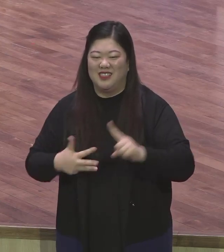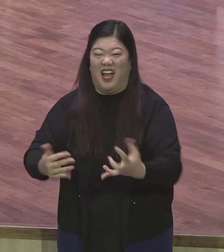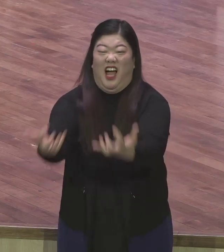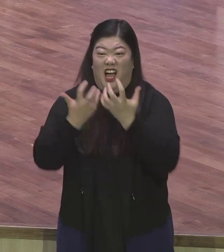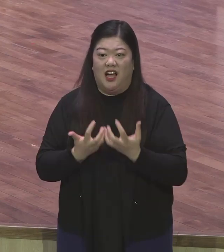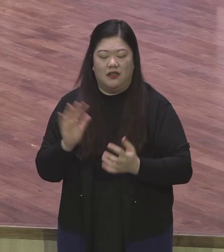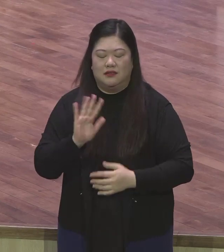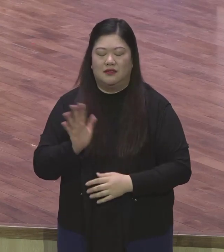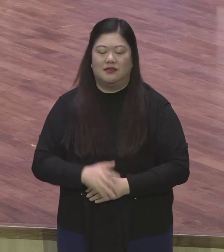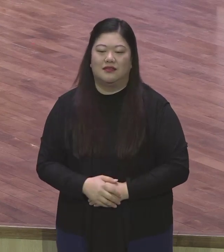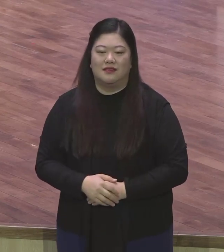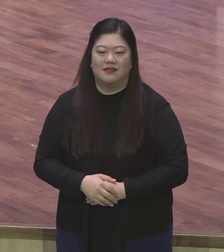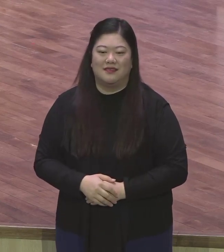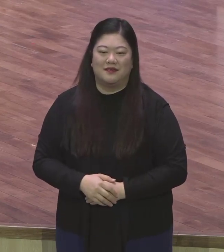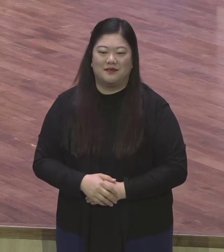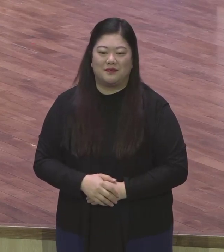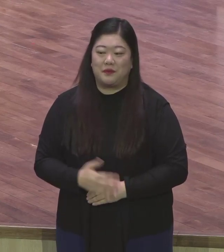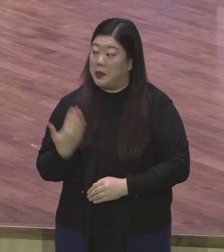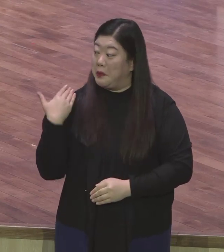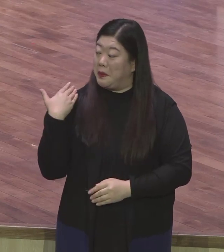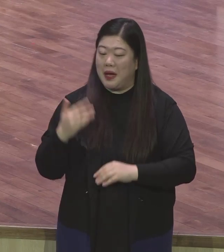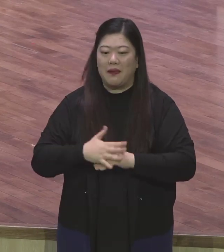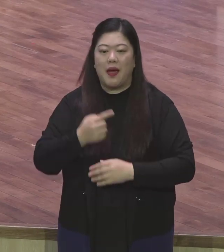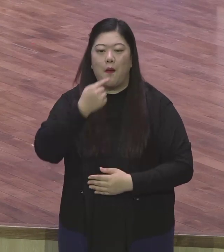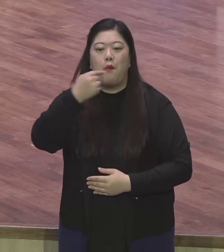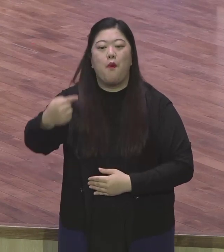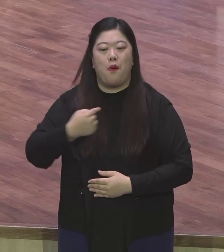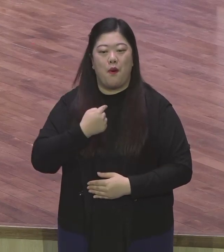이제 보고하는 거 보니까 그 저 윤광식 장로가